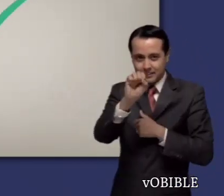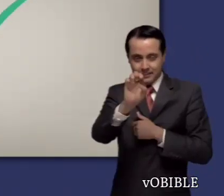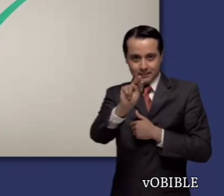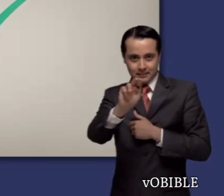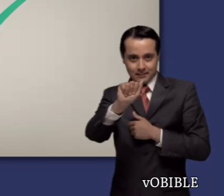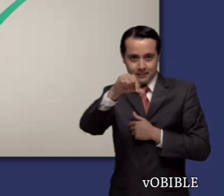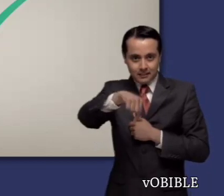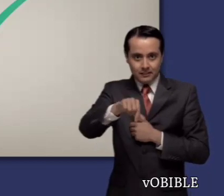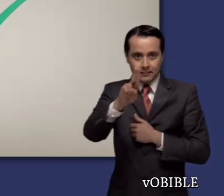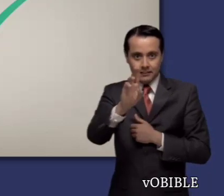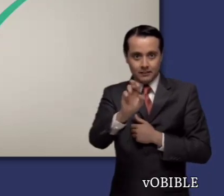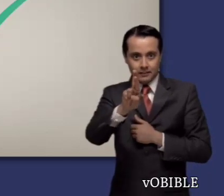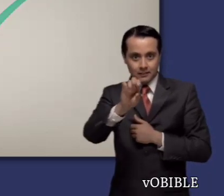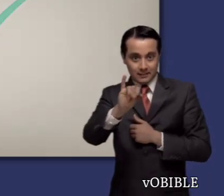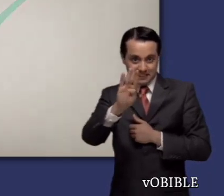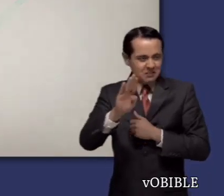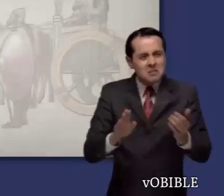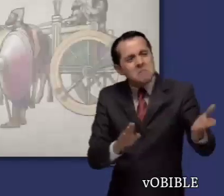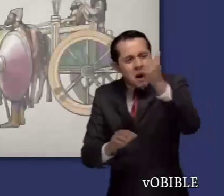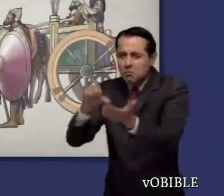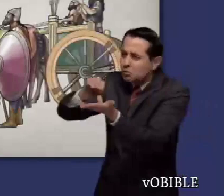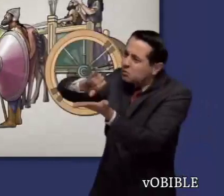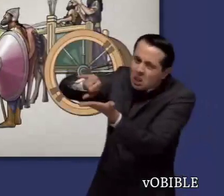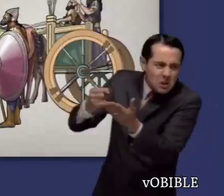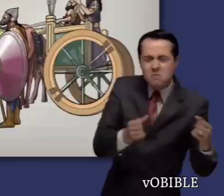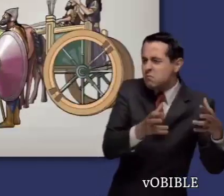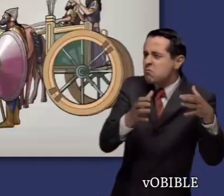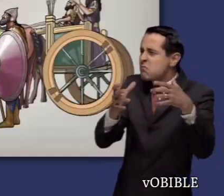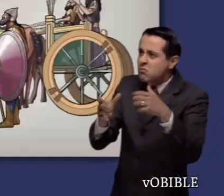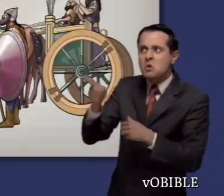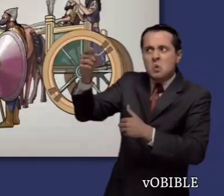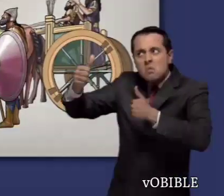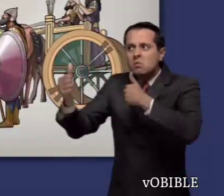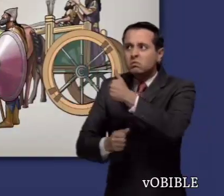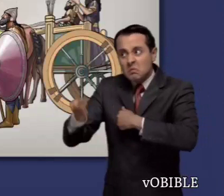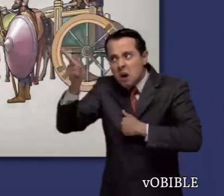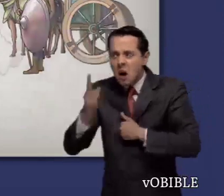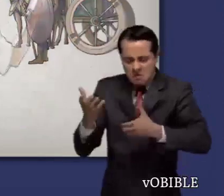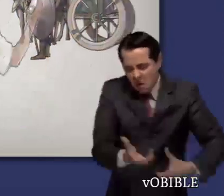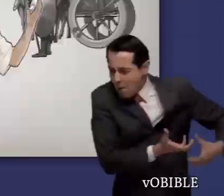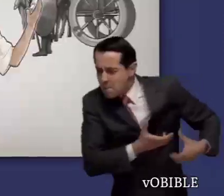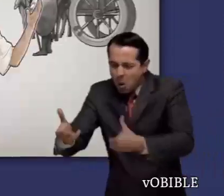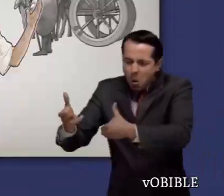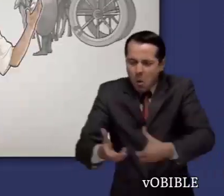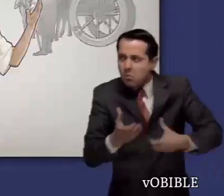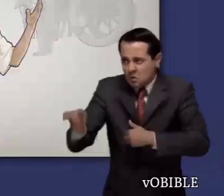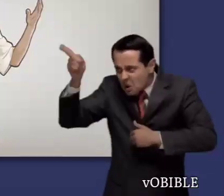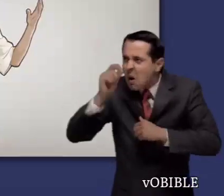El rey asirio, Zenacrib, invade Judá y amenaza con destruir la ciudad de Jerusalén si no se rinde.